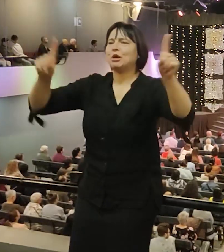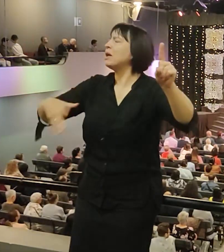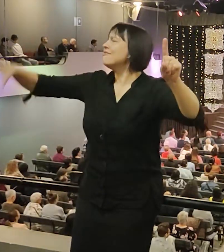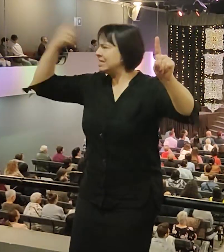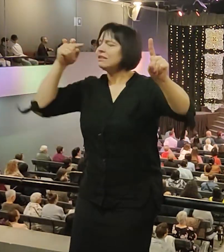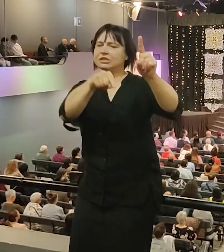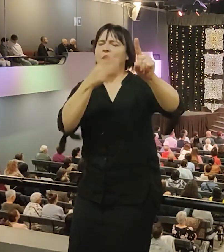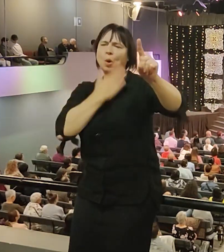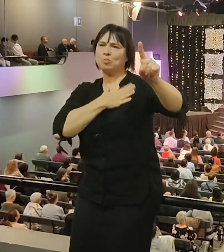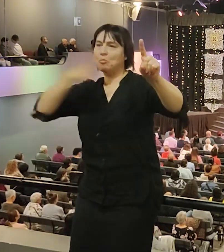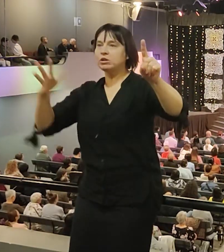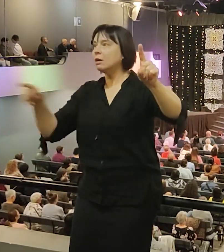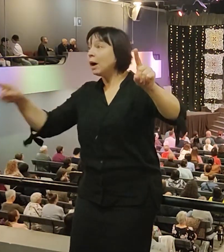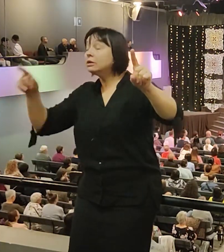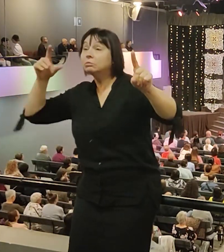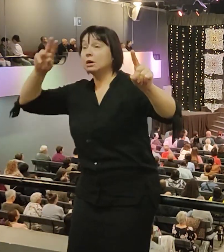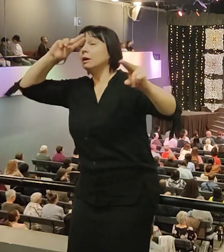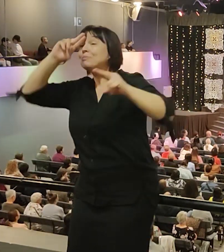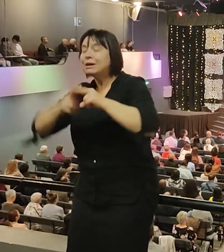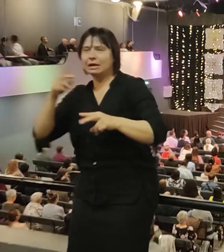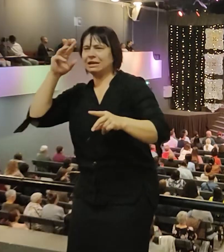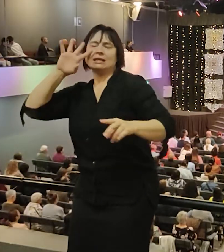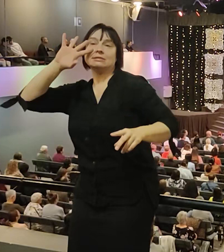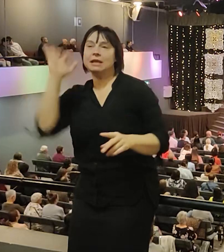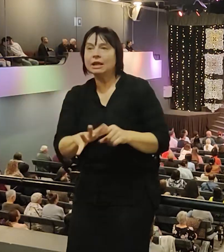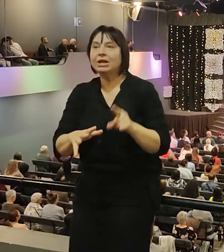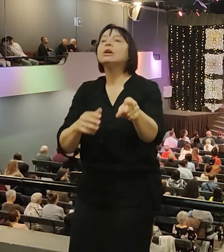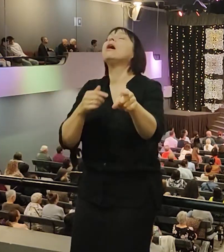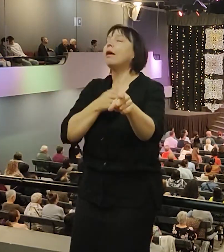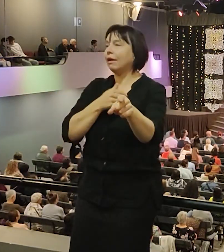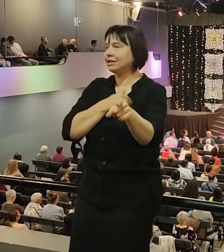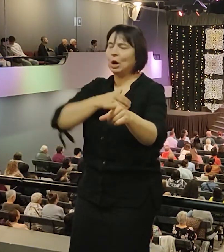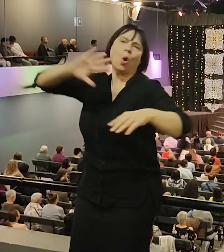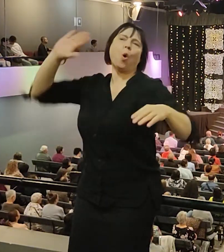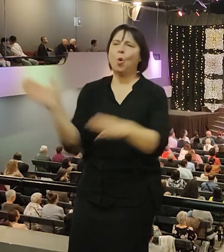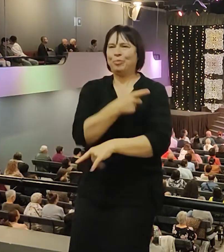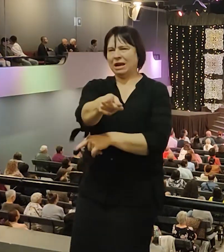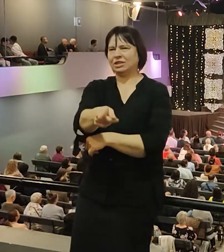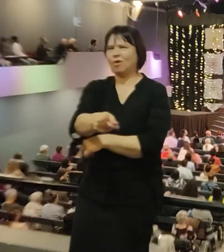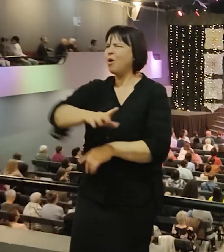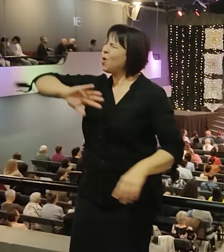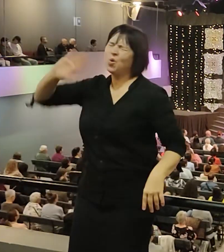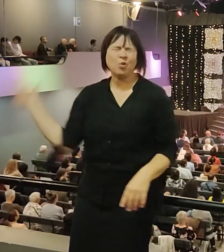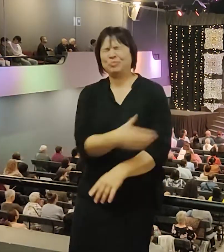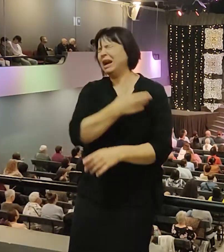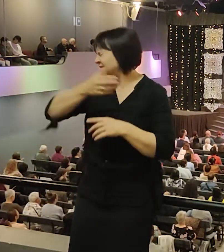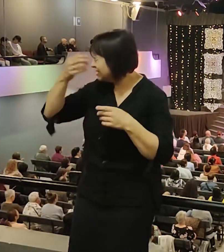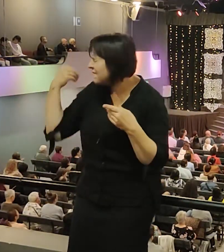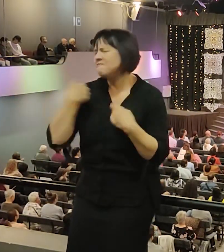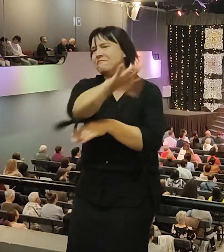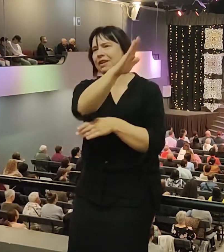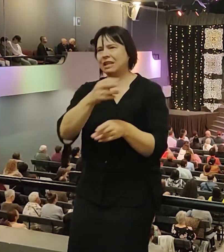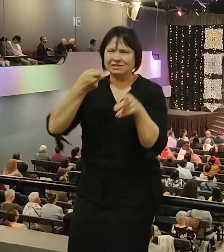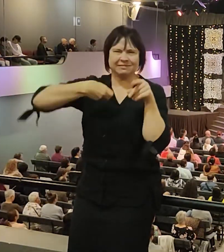Поэтому они искали возможность убрать его с пути. Удалить его из жизни. Изолировать его. И поскольку